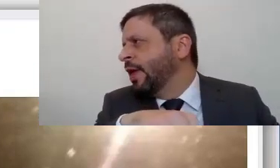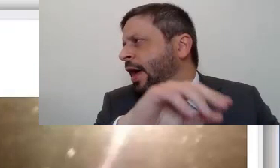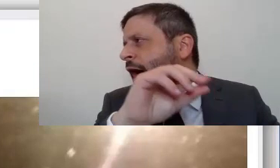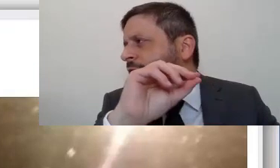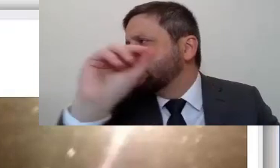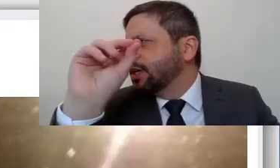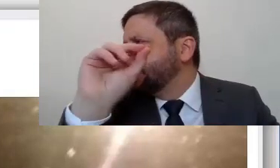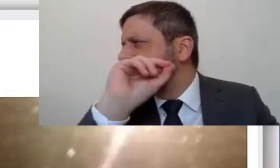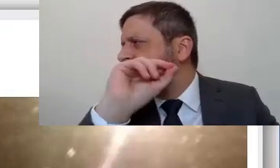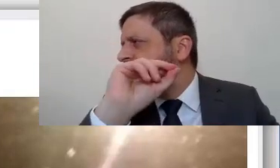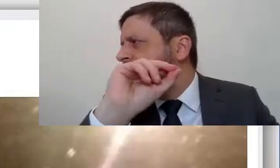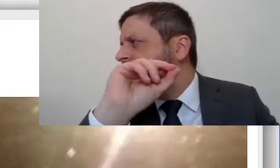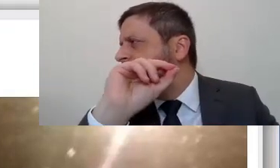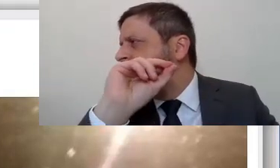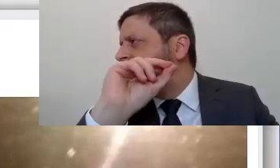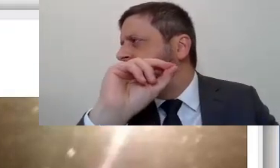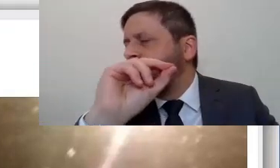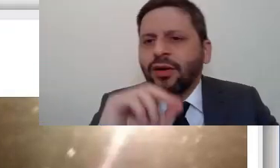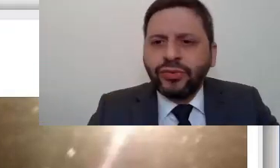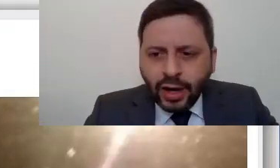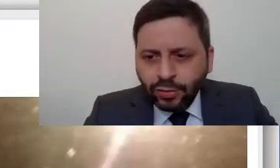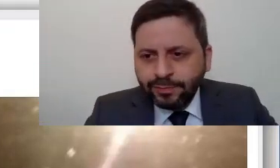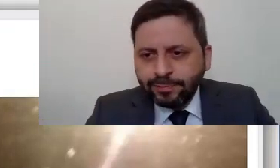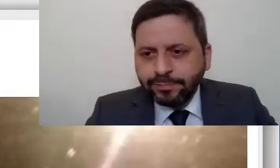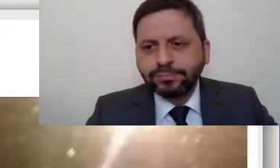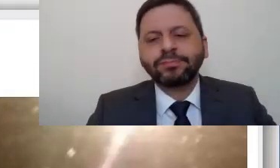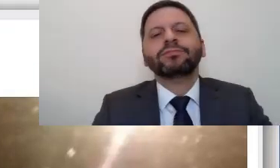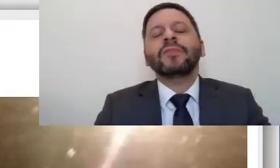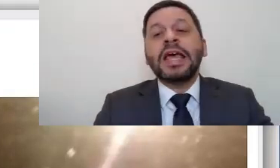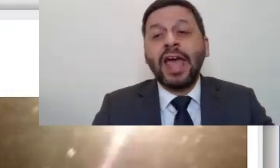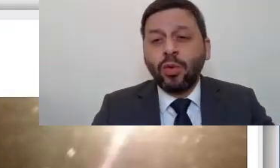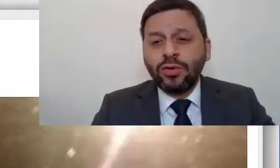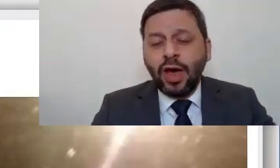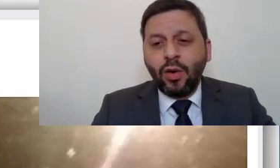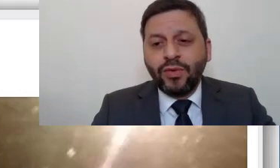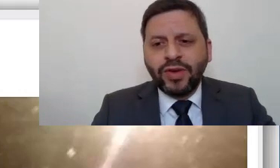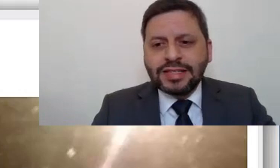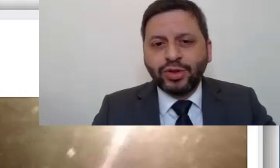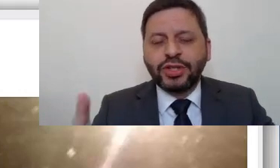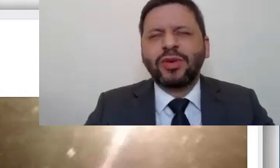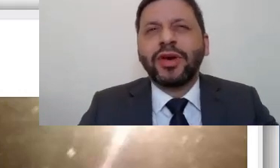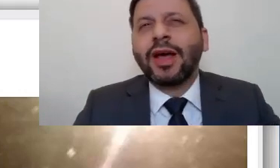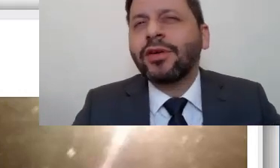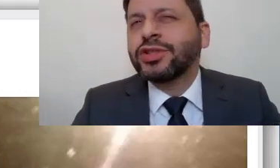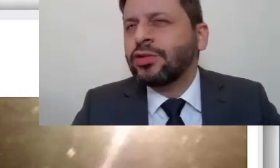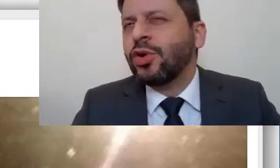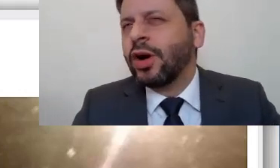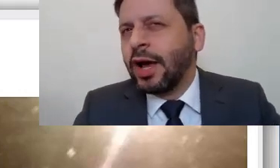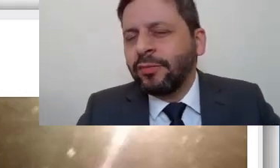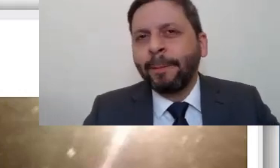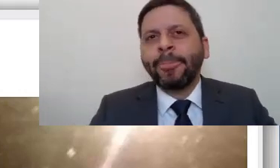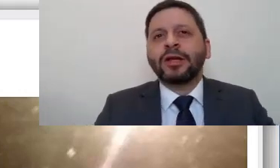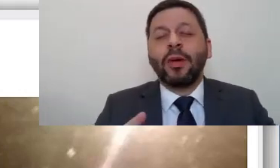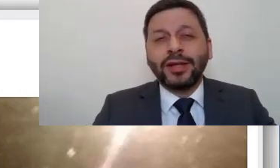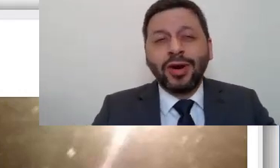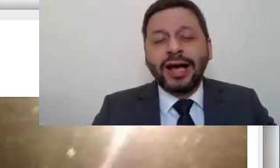postagem, está com a legenda, Jaca Trembala Fiel. E aí, quando eu verifiquei essa postagem, verifiquei que estava no estado de